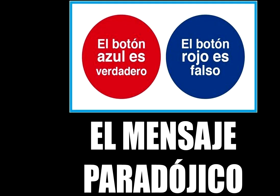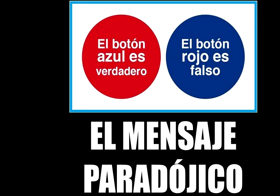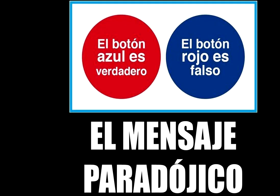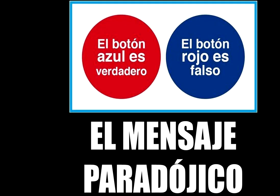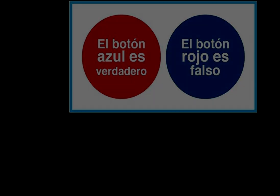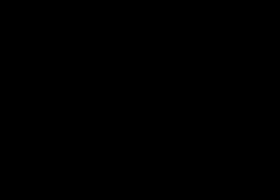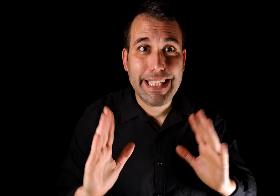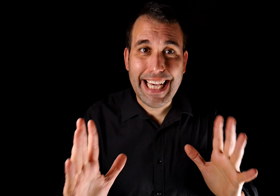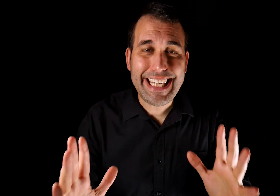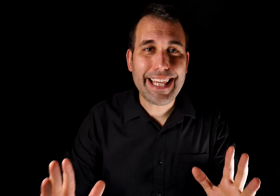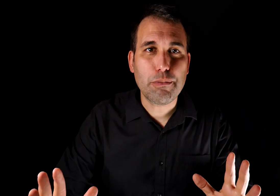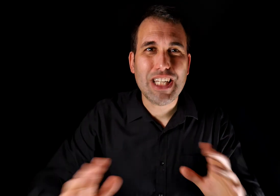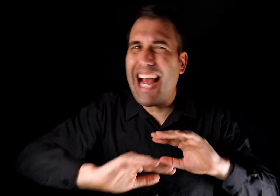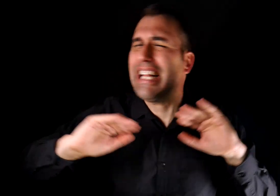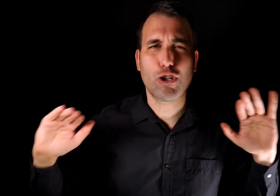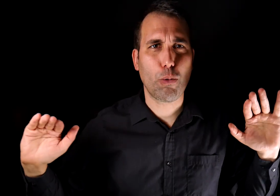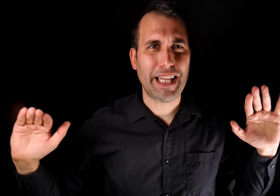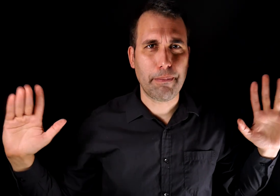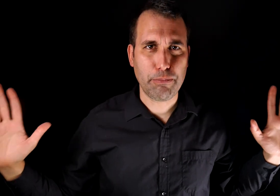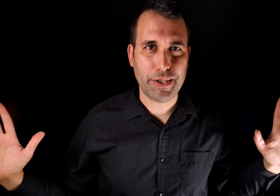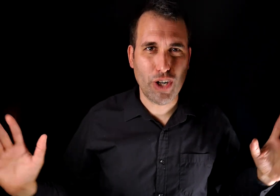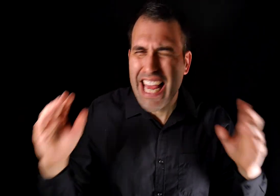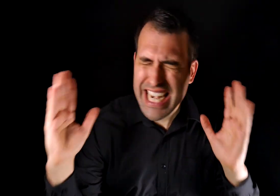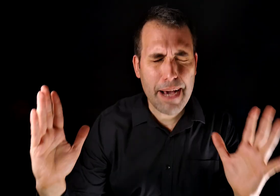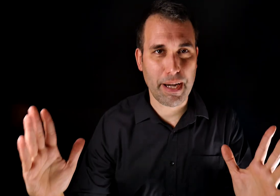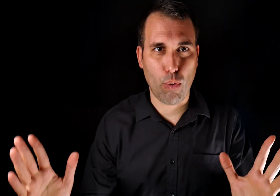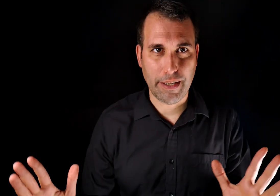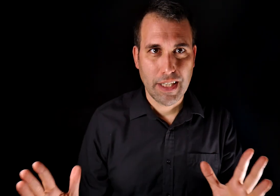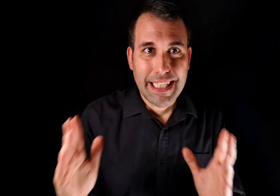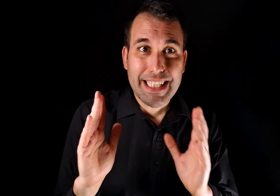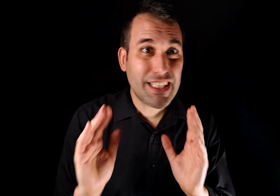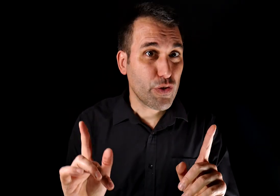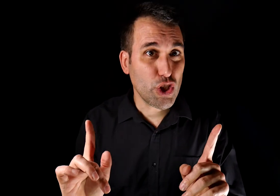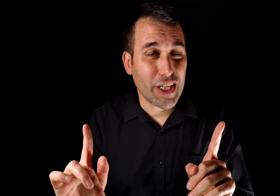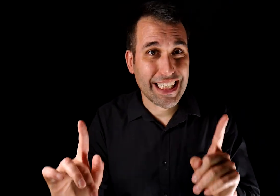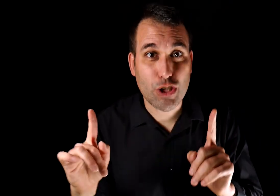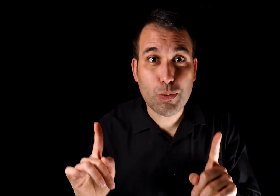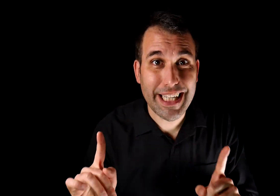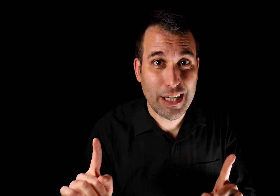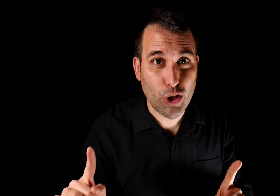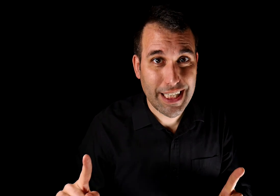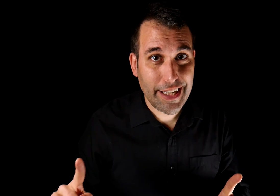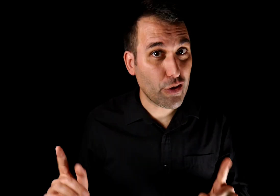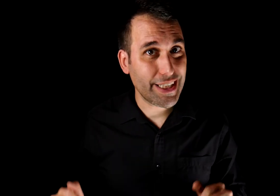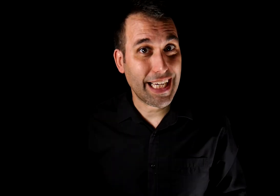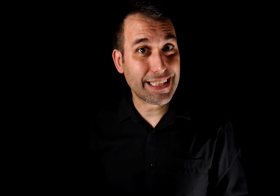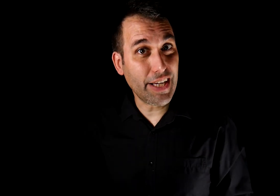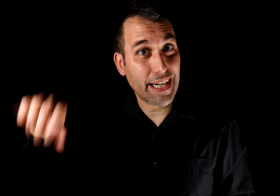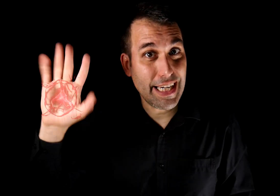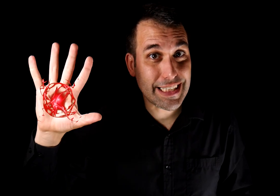paradójico. Y aquí ya llegamos al tope de la manipulación. El number one. Si fusionas las dos banderas rojas anteriores, a saber, la